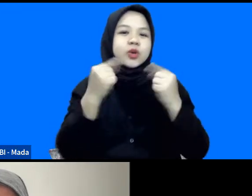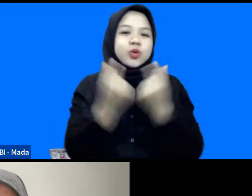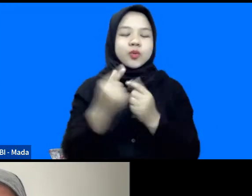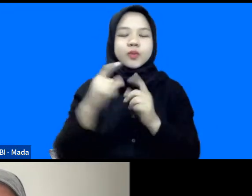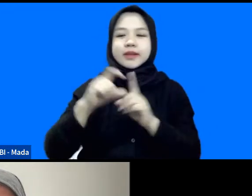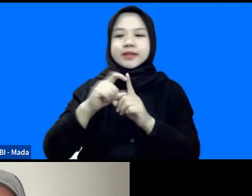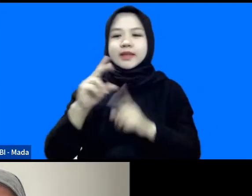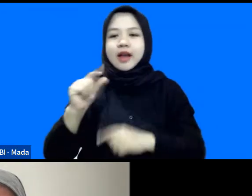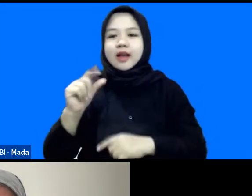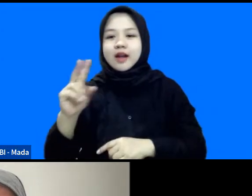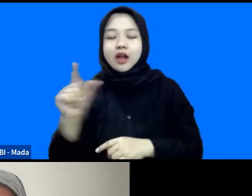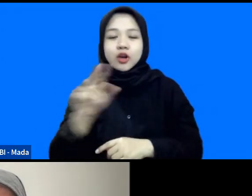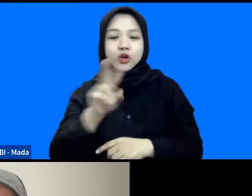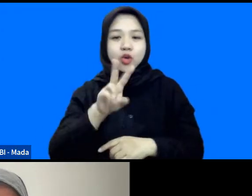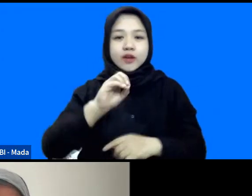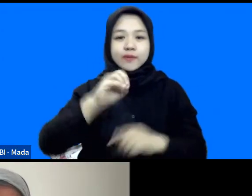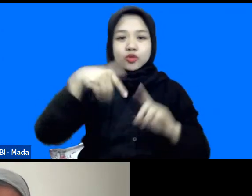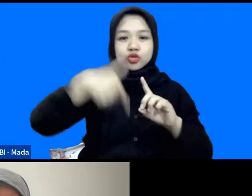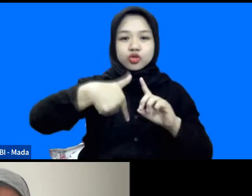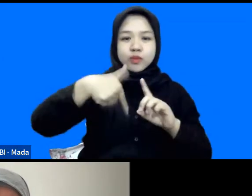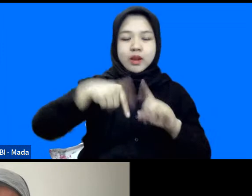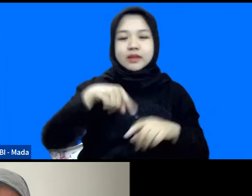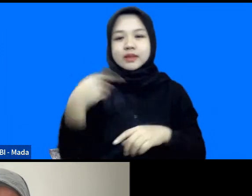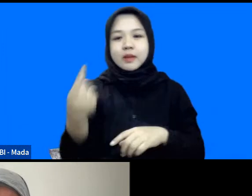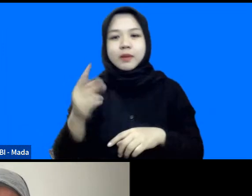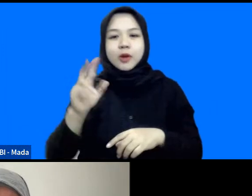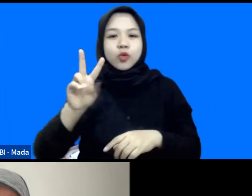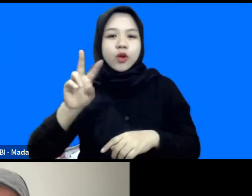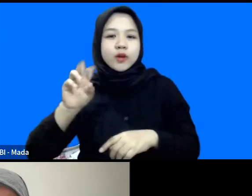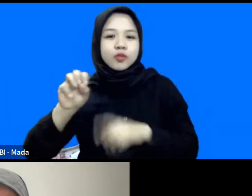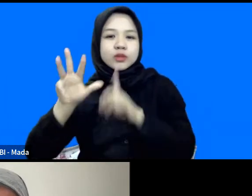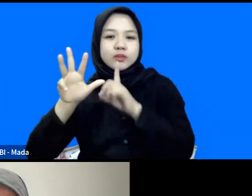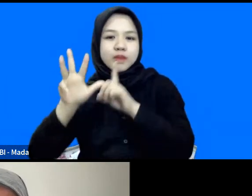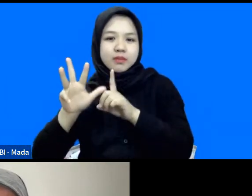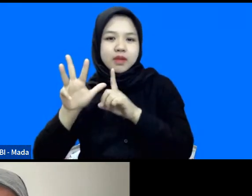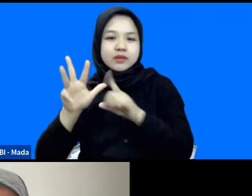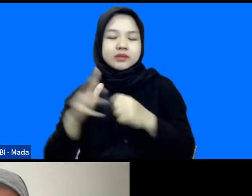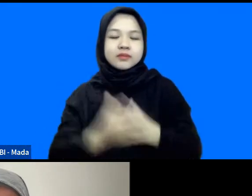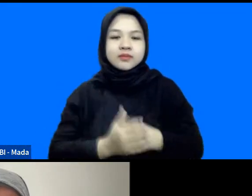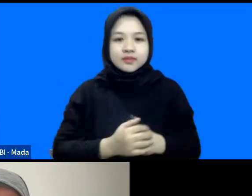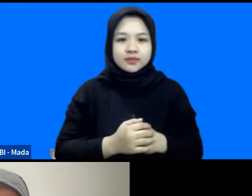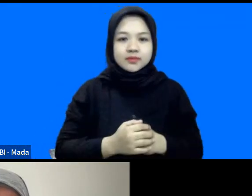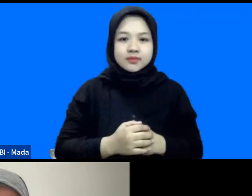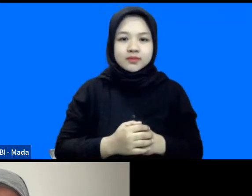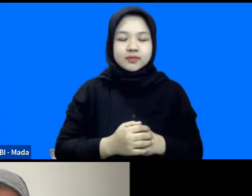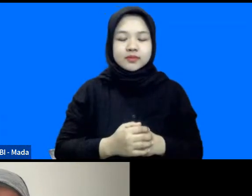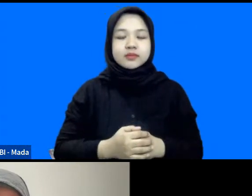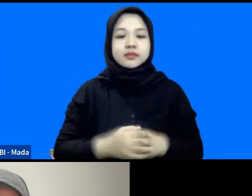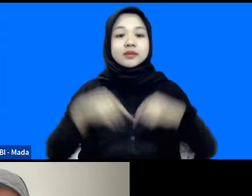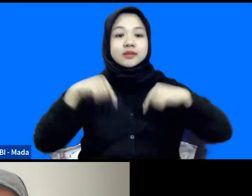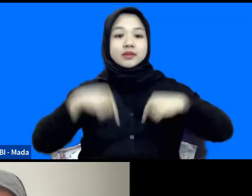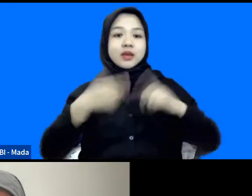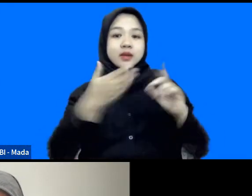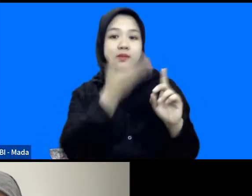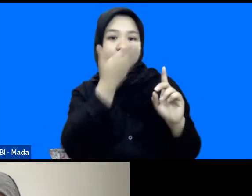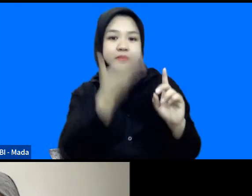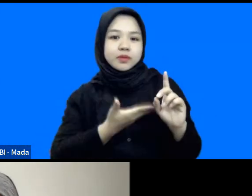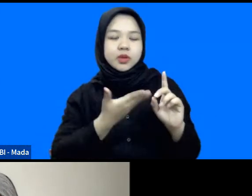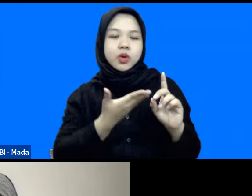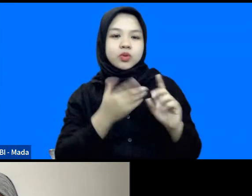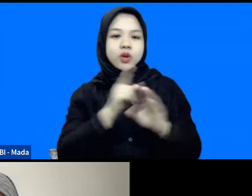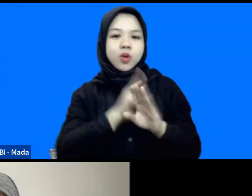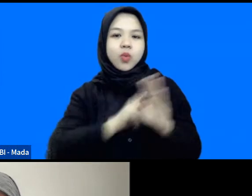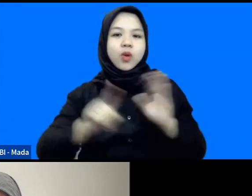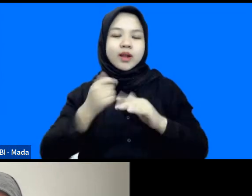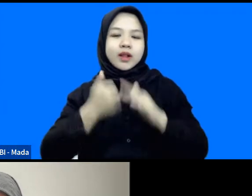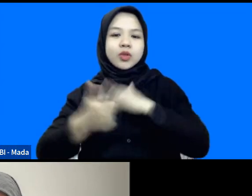2017 sampai dengan 2019. Kemudian saat ini beliau juga menjadi wakil ketua